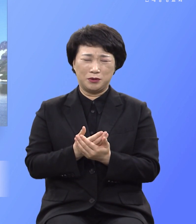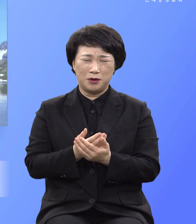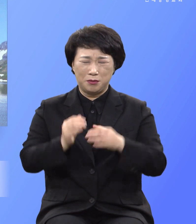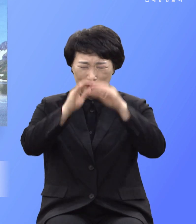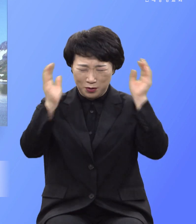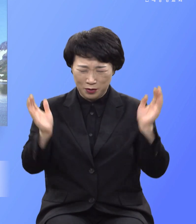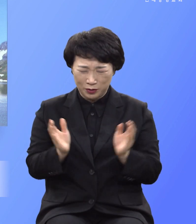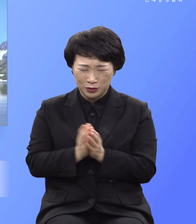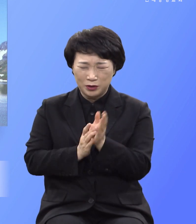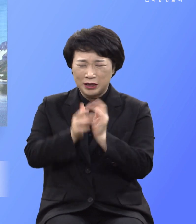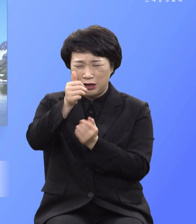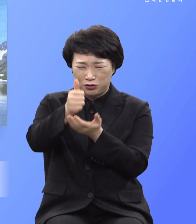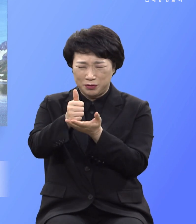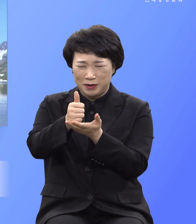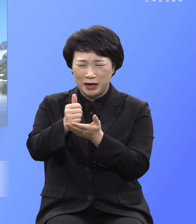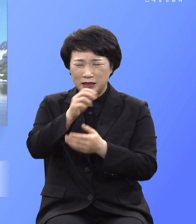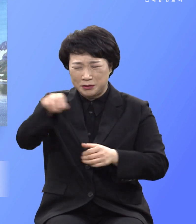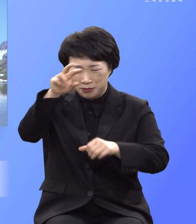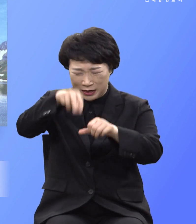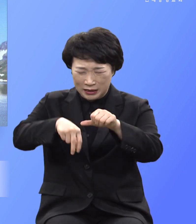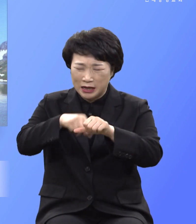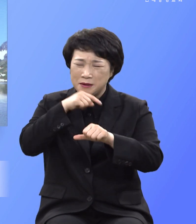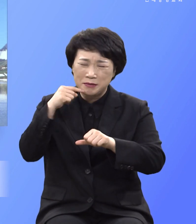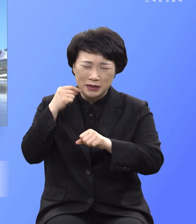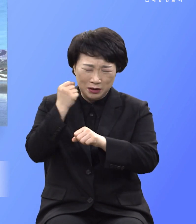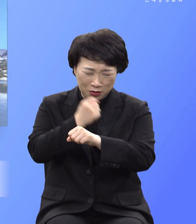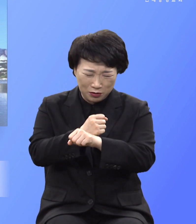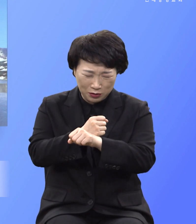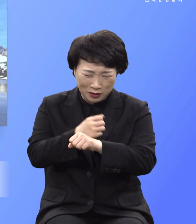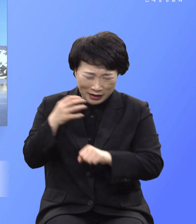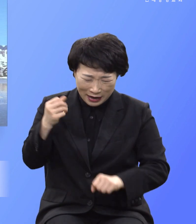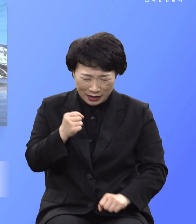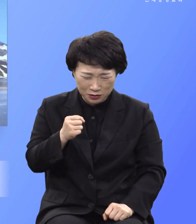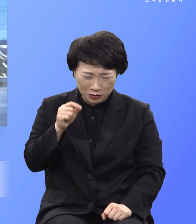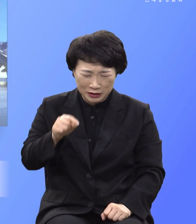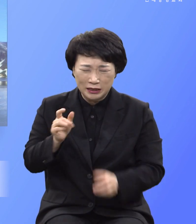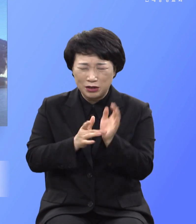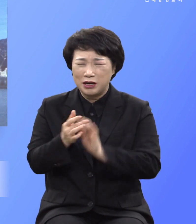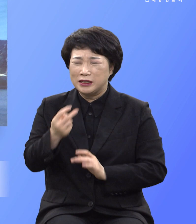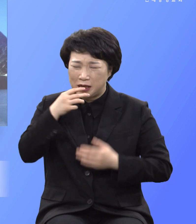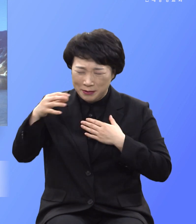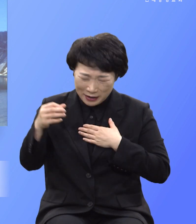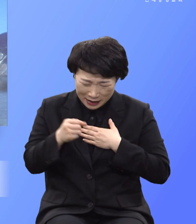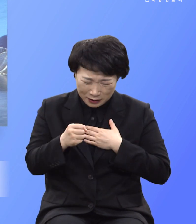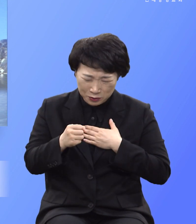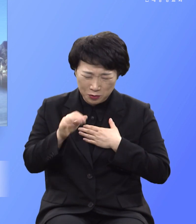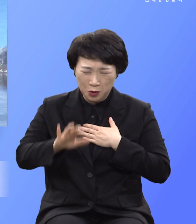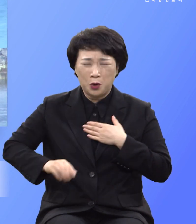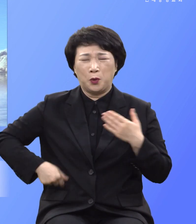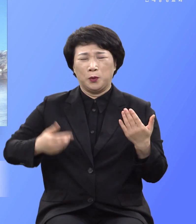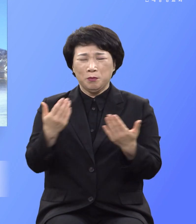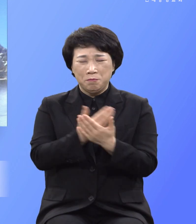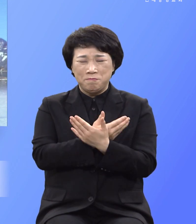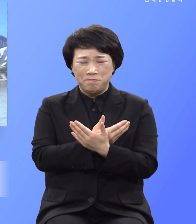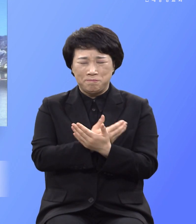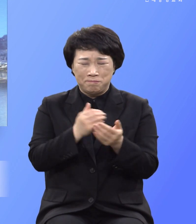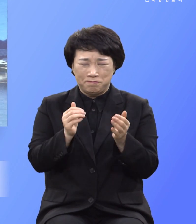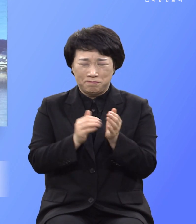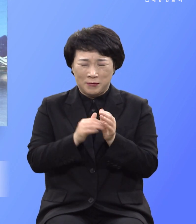예수님의 십자가의 피 그 생명 앞에 회개하고 주님이